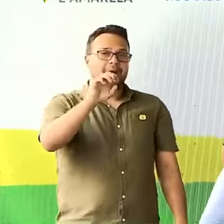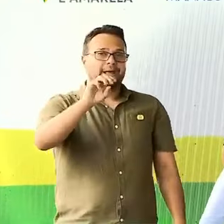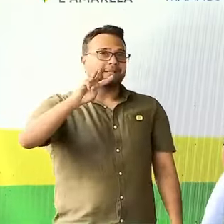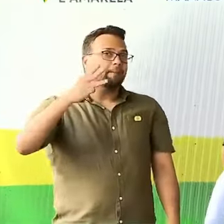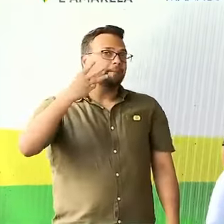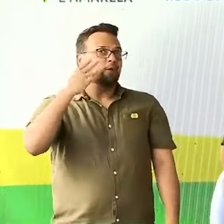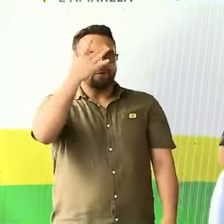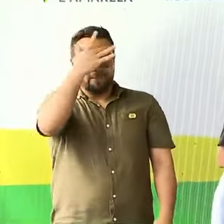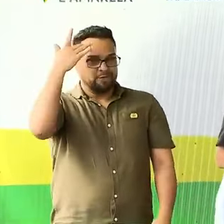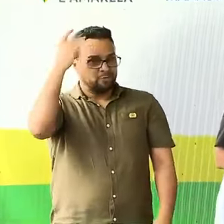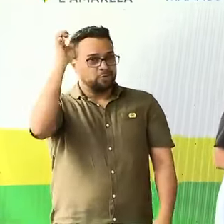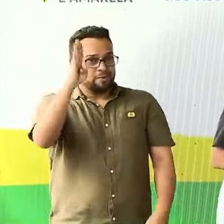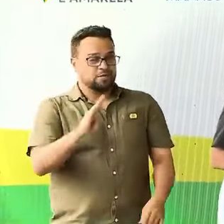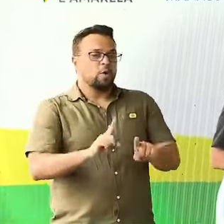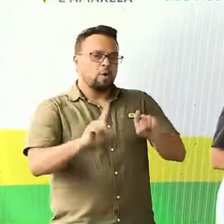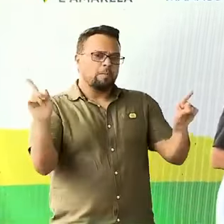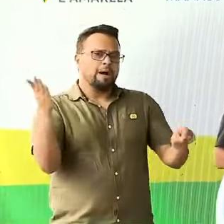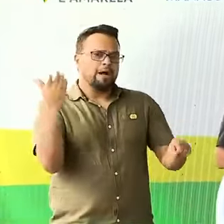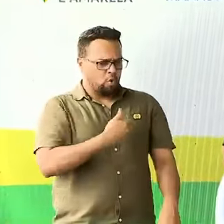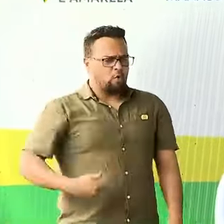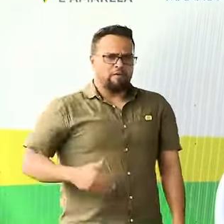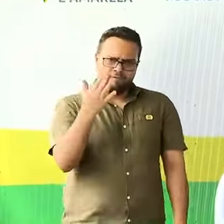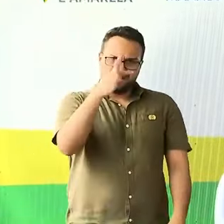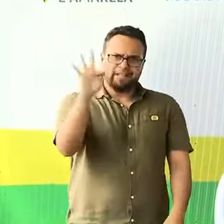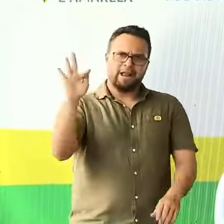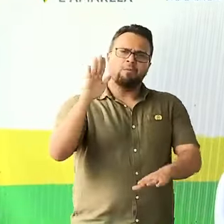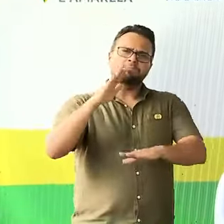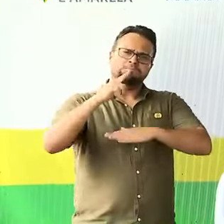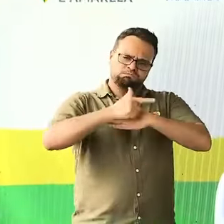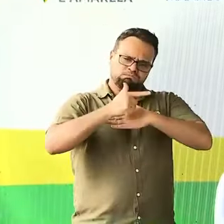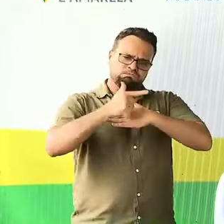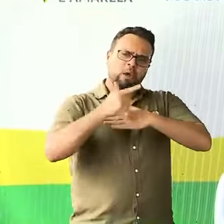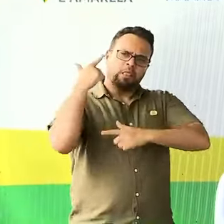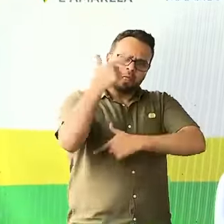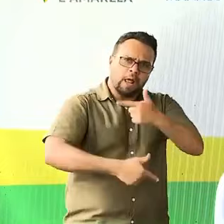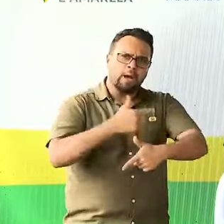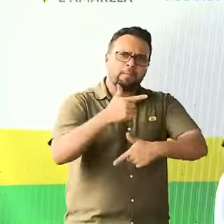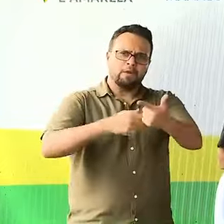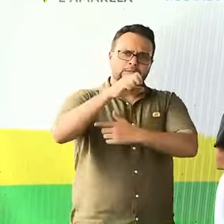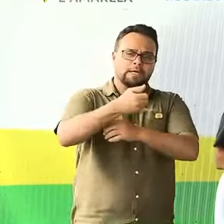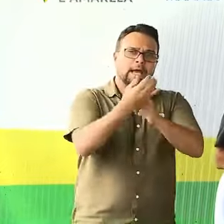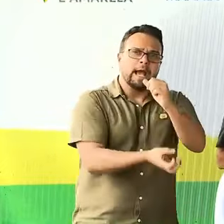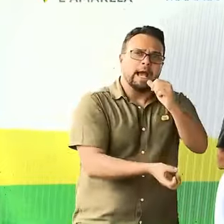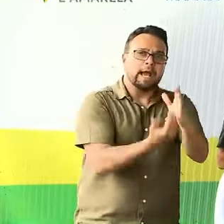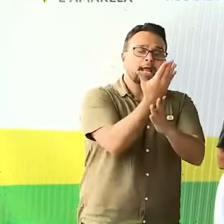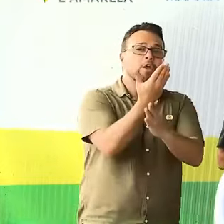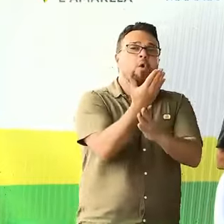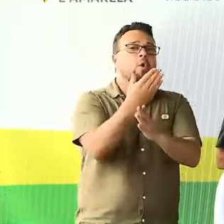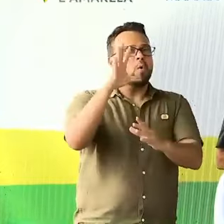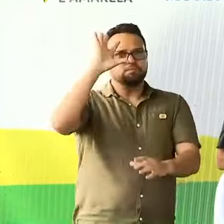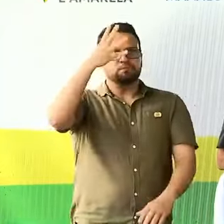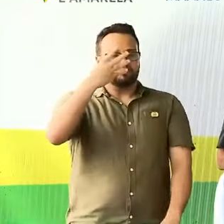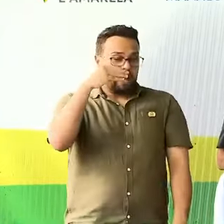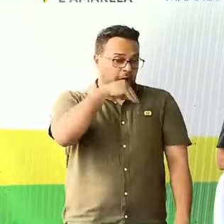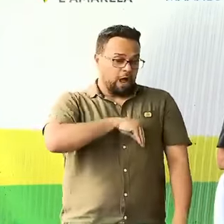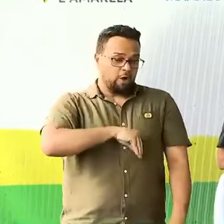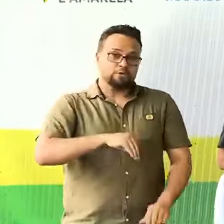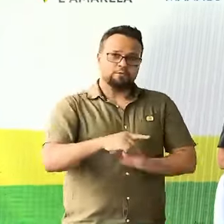O governo federal fez sua parte, criou o auxílio emergencial,